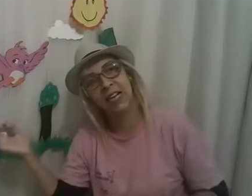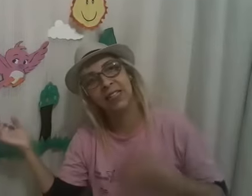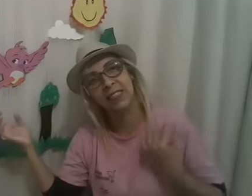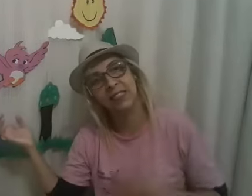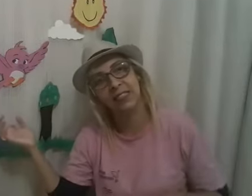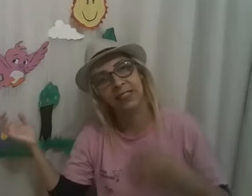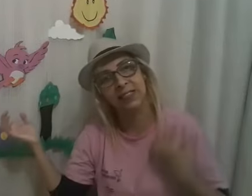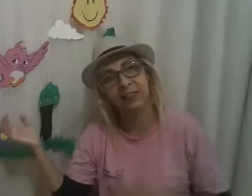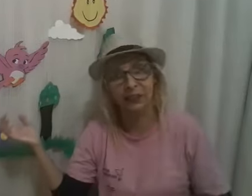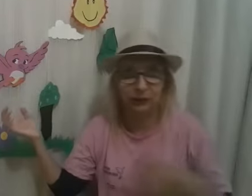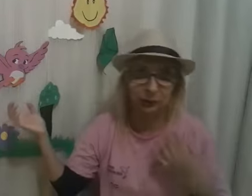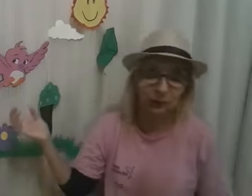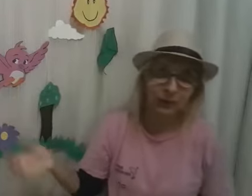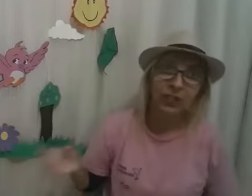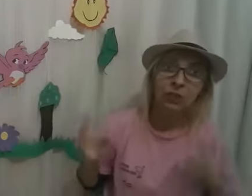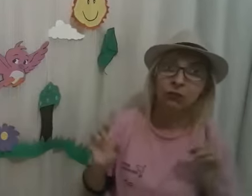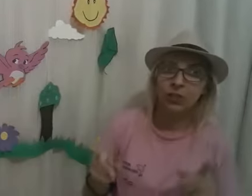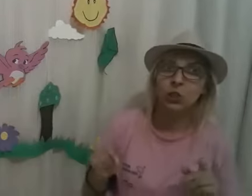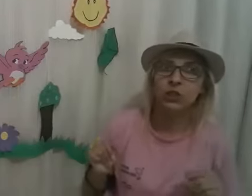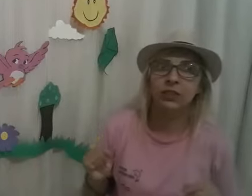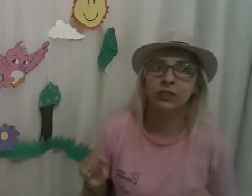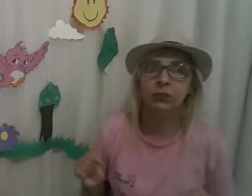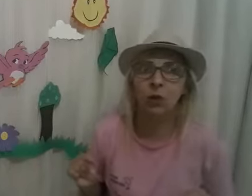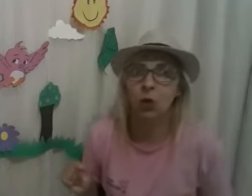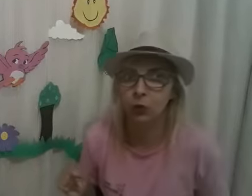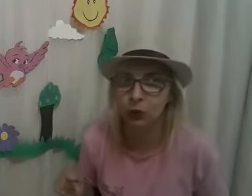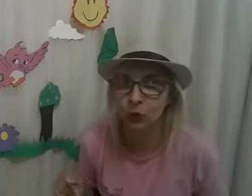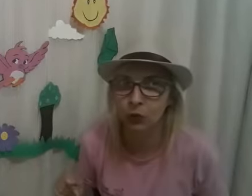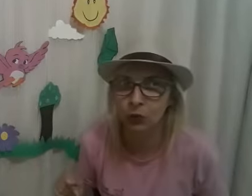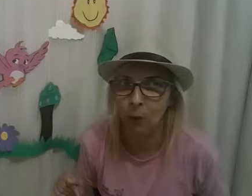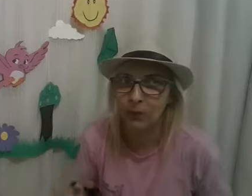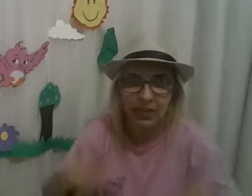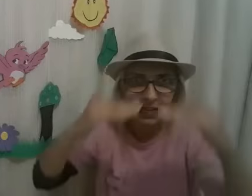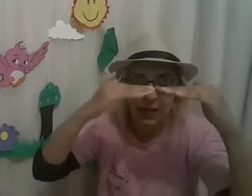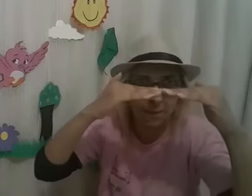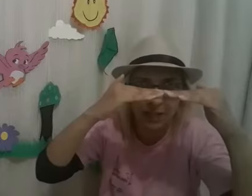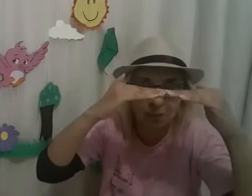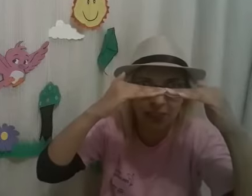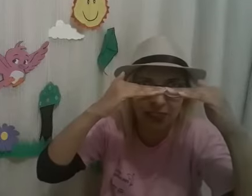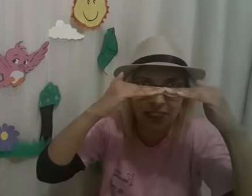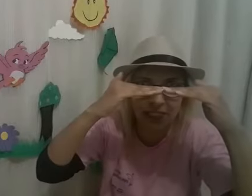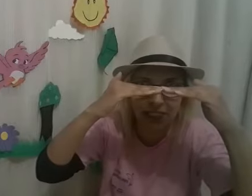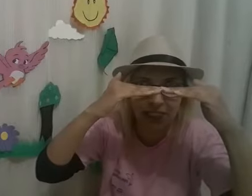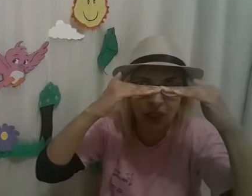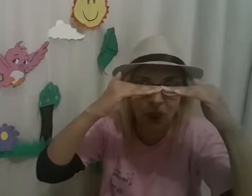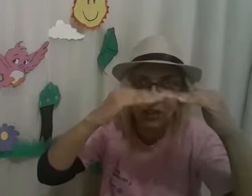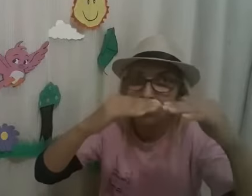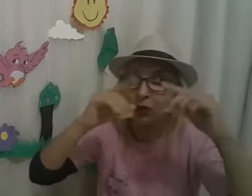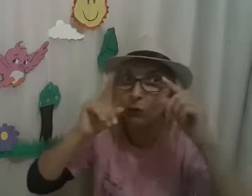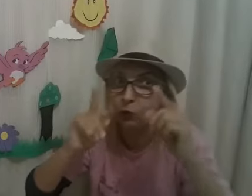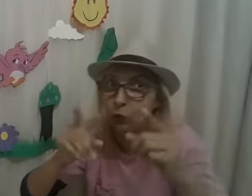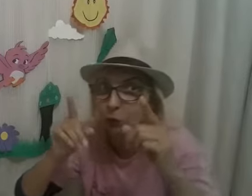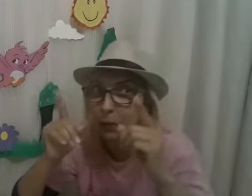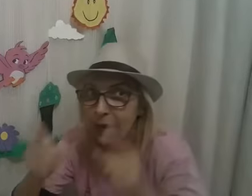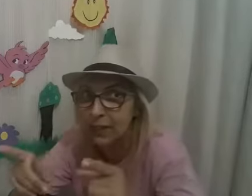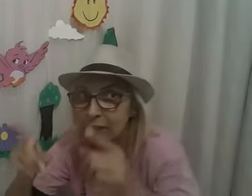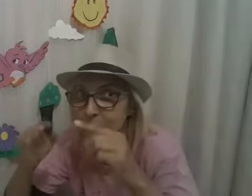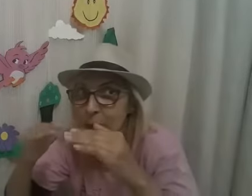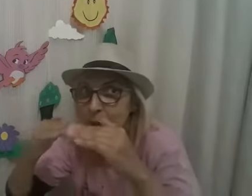canção. Vem chegando agora o túnel, ele é bem pequenininho. Vamos nos preparando para